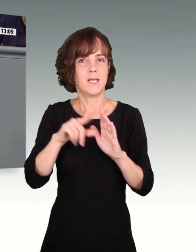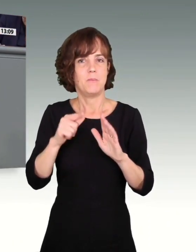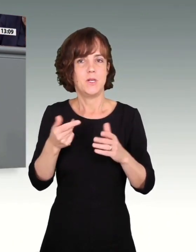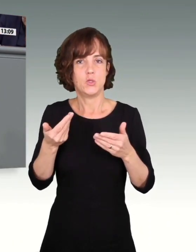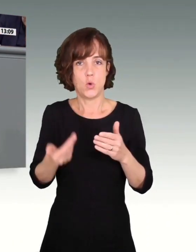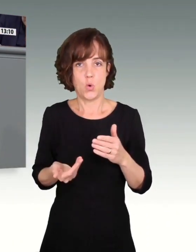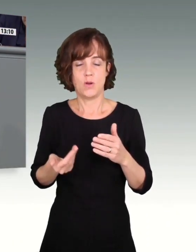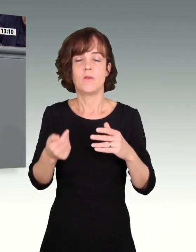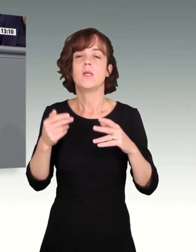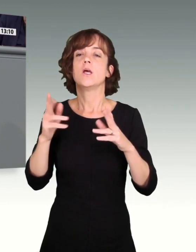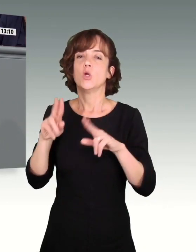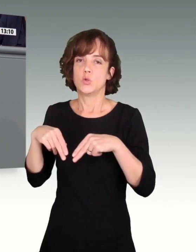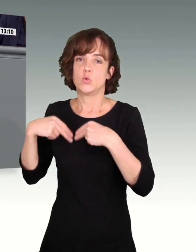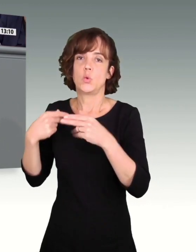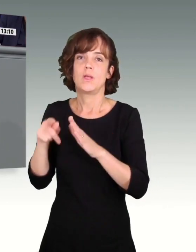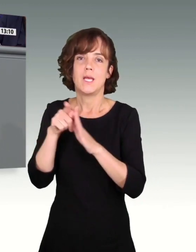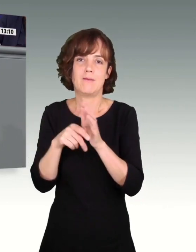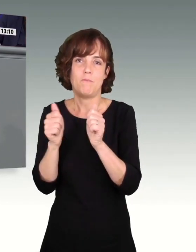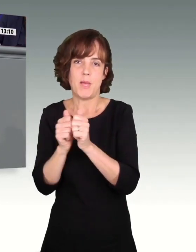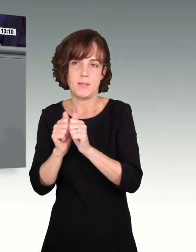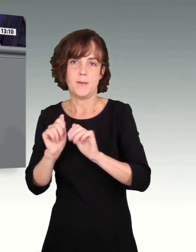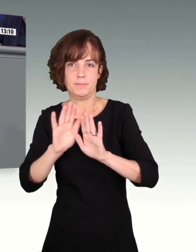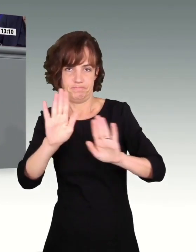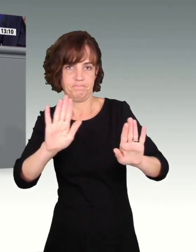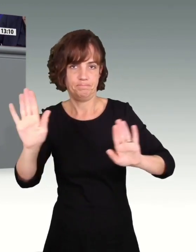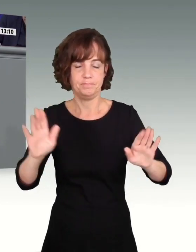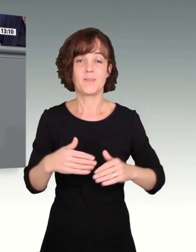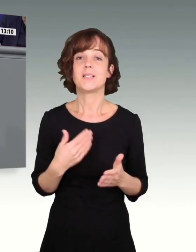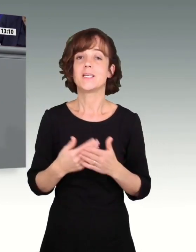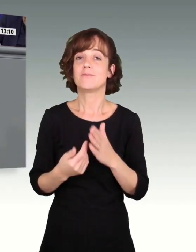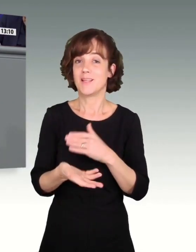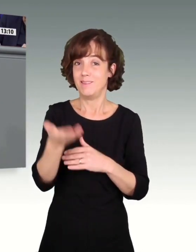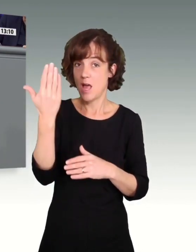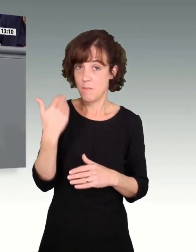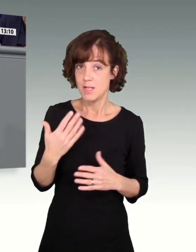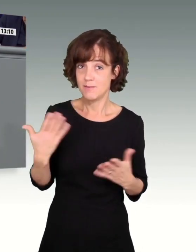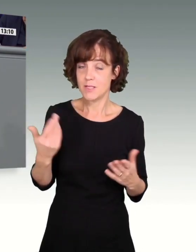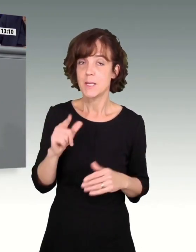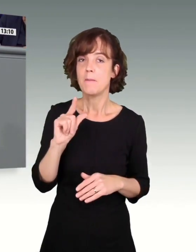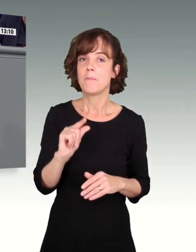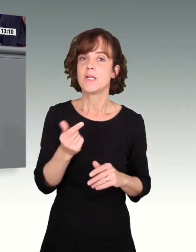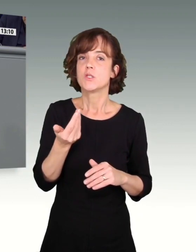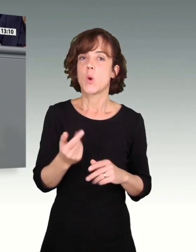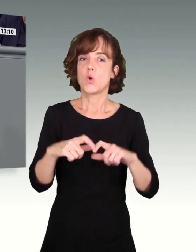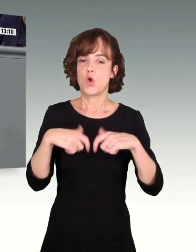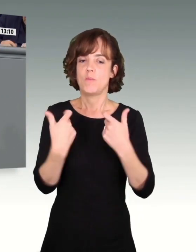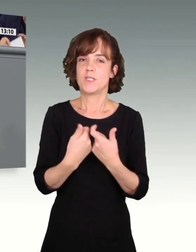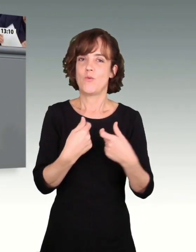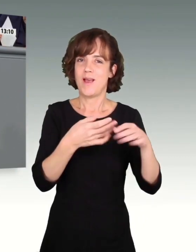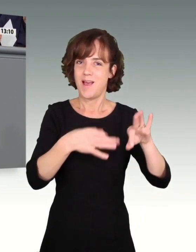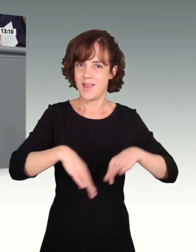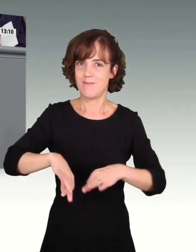die Hände der Tarifpartner gelegt. Und deswegen haben wir seinerzeit auch die Mindestlohnkommission eingeführt,